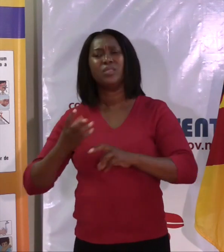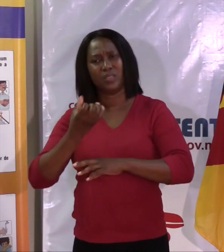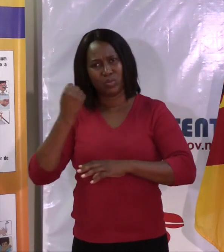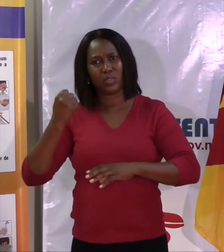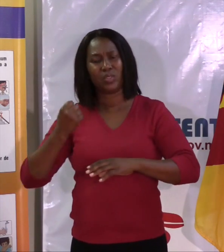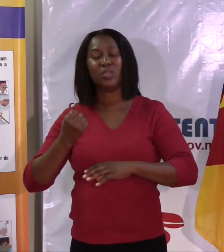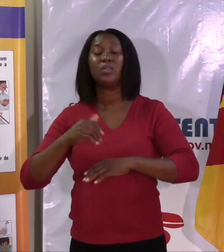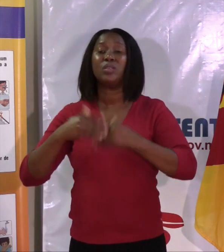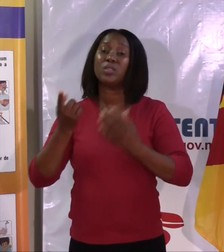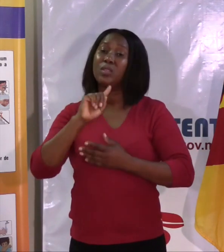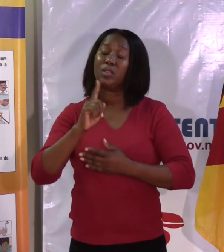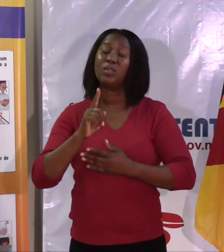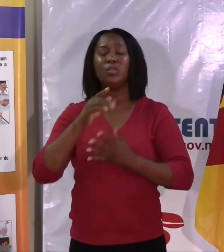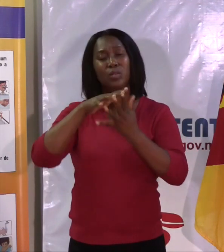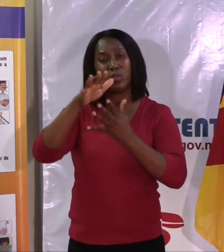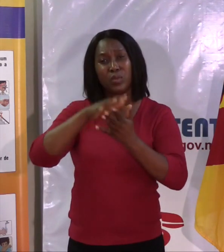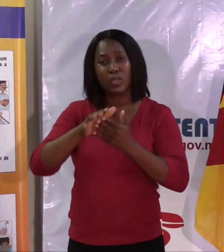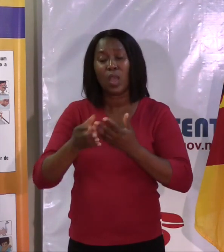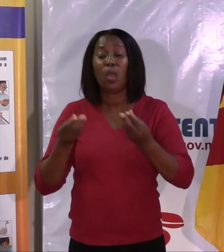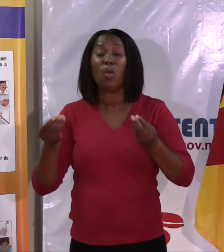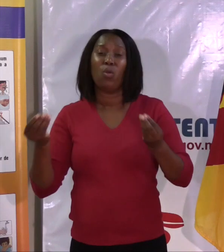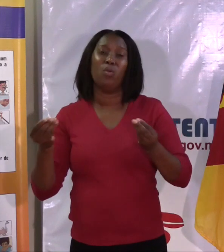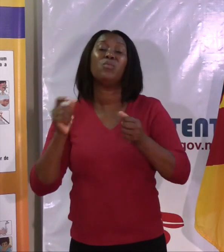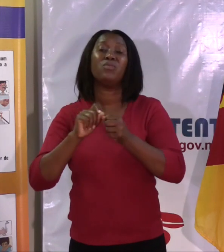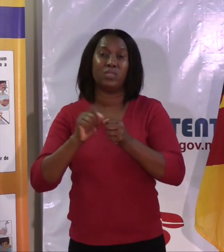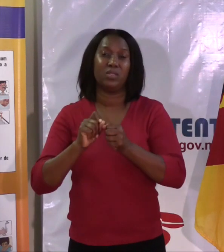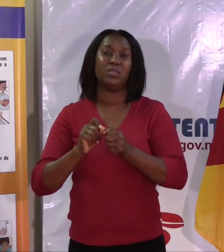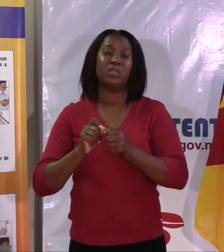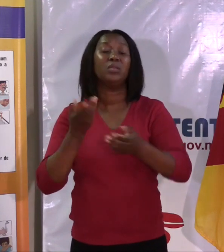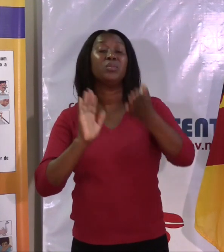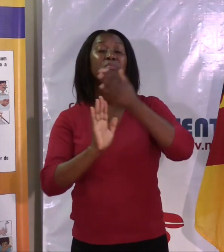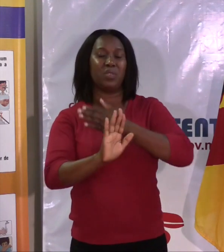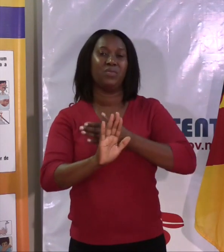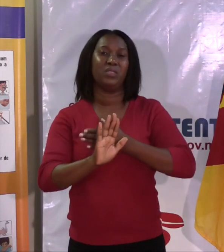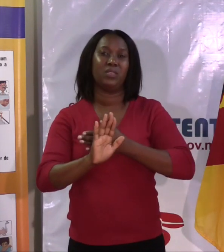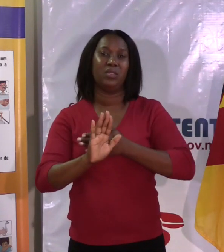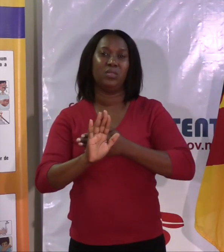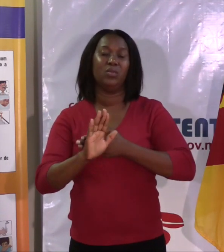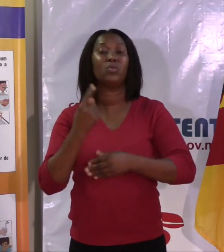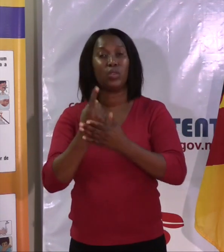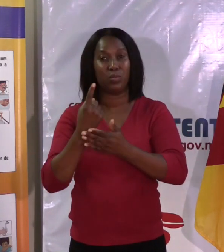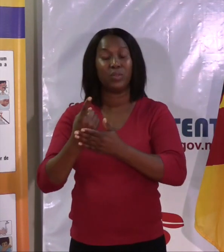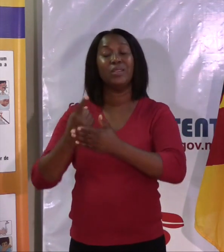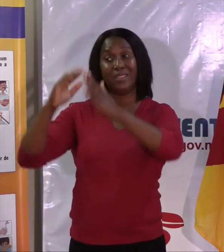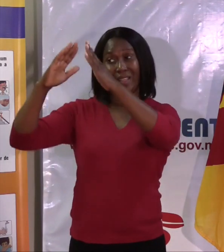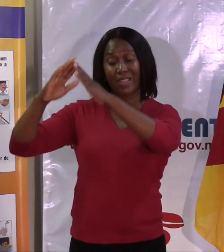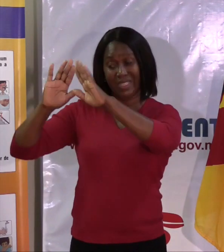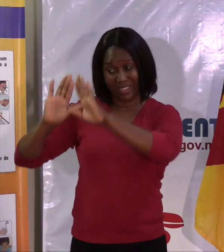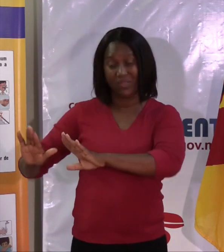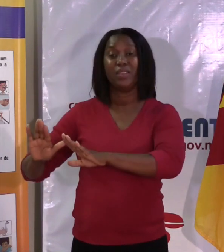que cumpram com as medidas necessárias para prevenção de alguma delas em quarentena. Então, nós agradecemos que nos informam sobre essas